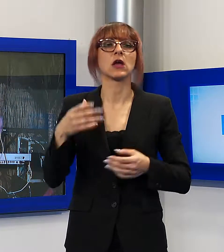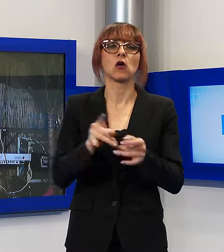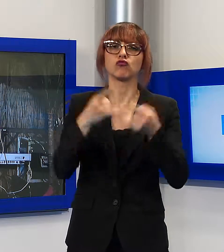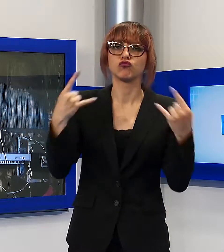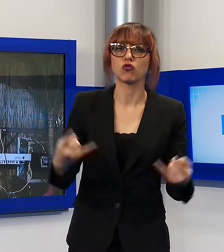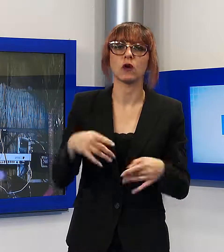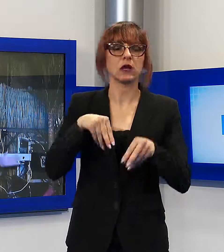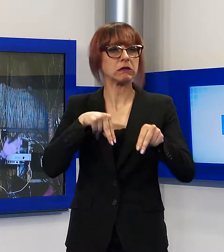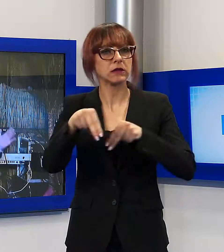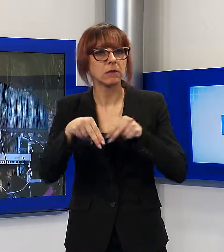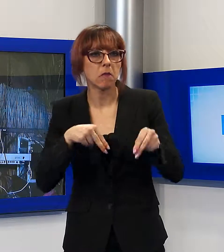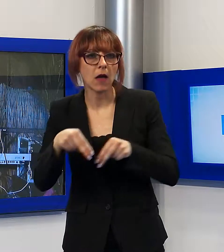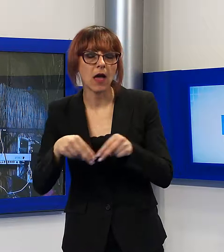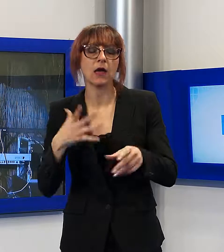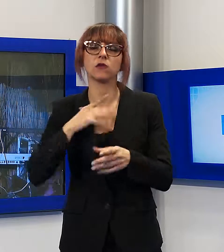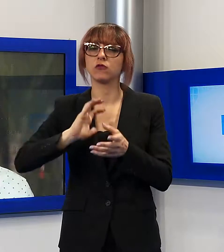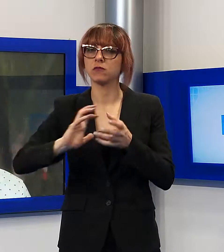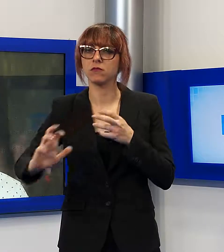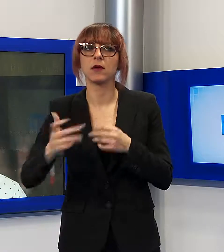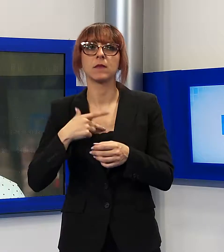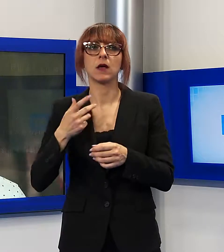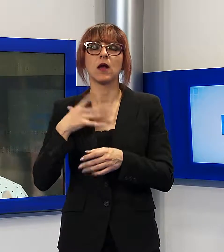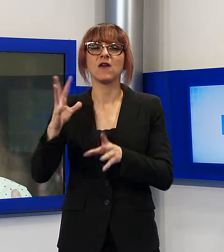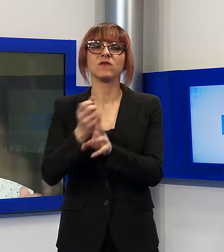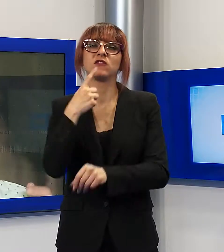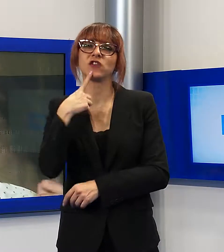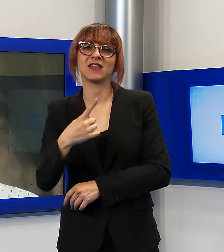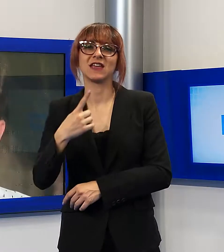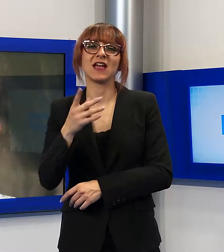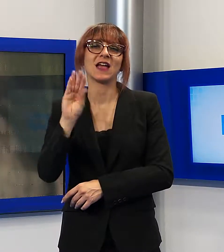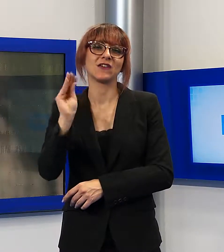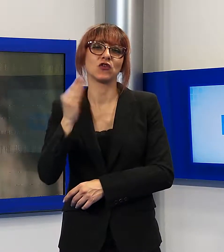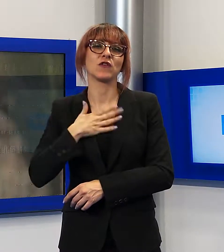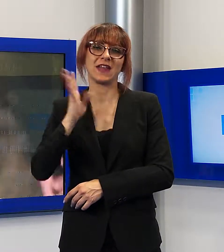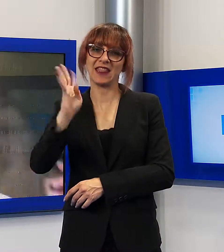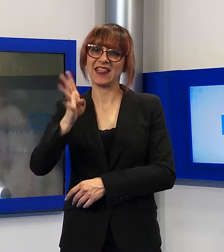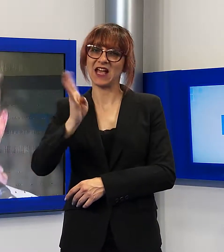che hanno sancito la vittoria nella categoria junior di Francesco Antoni, 14enne Livornese.